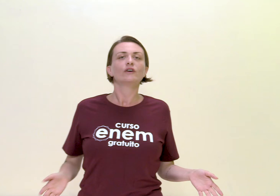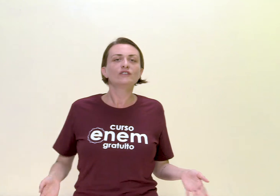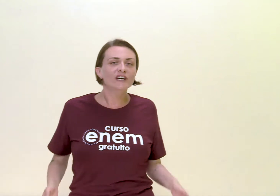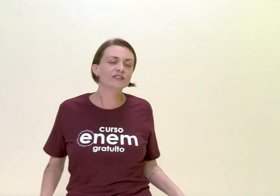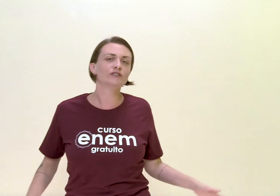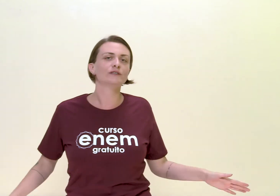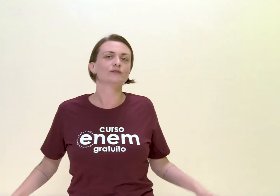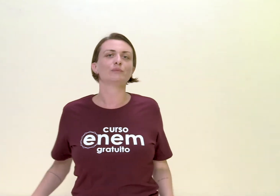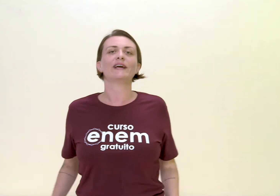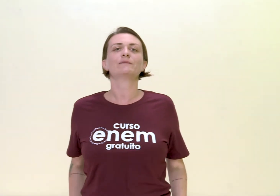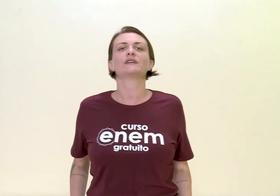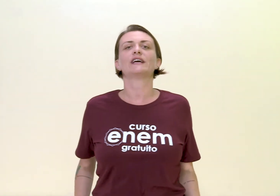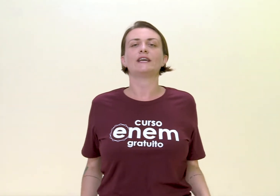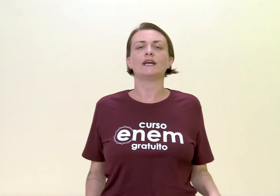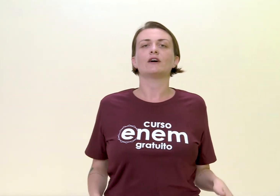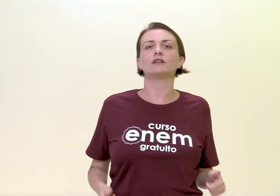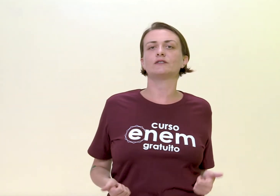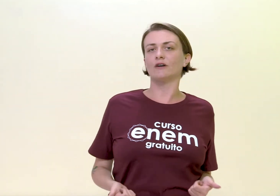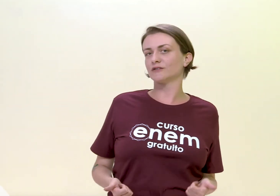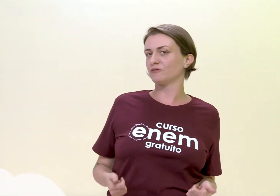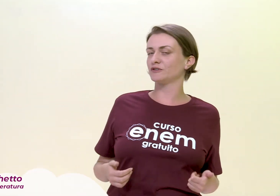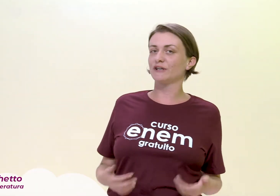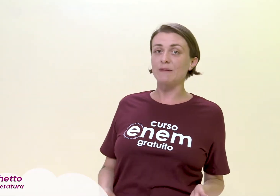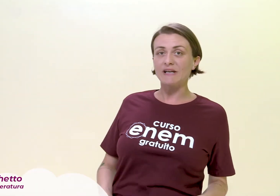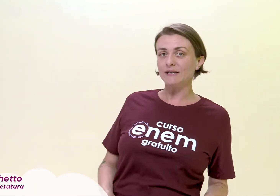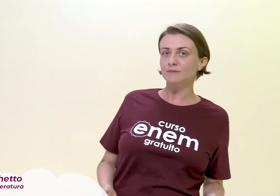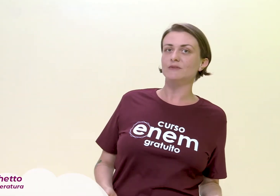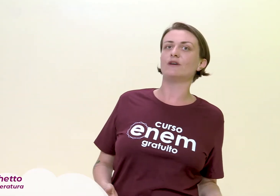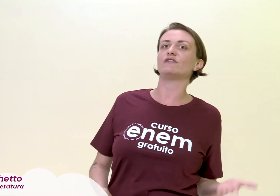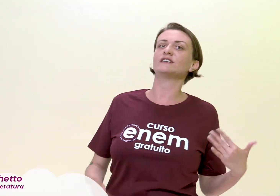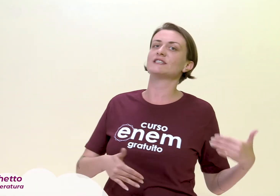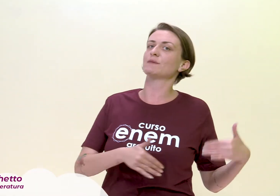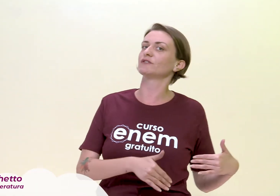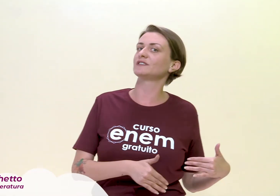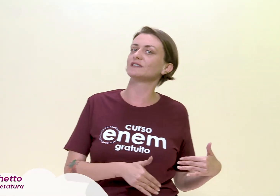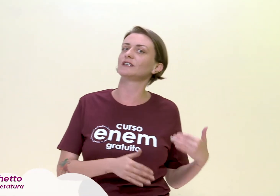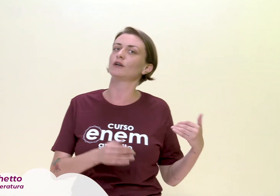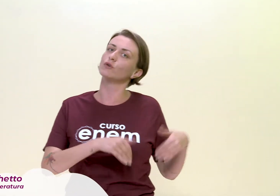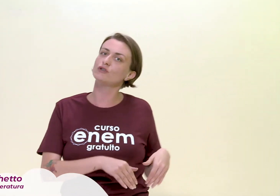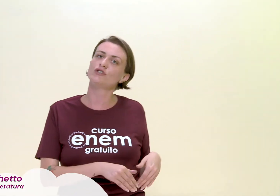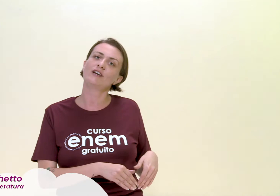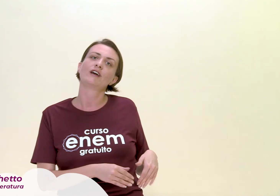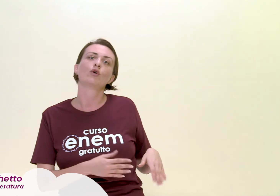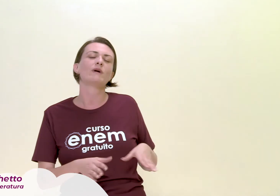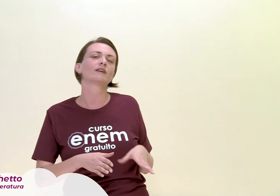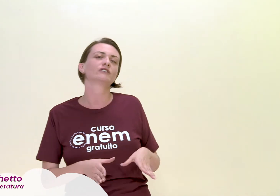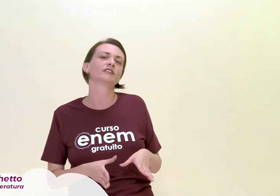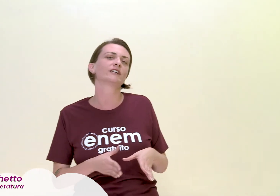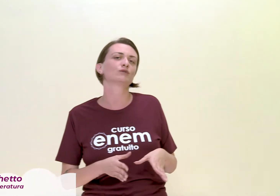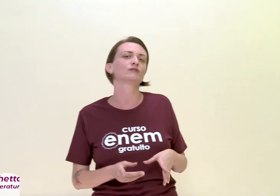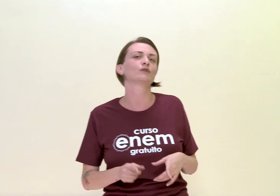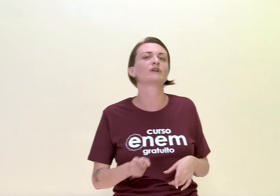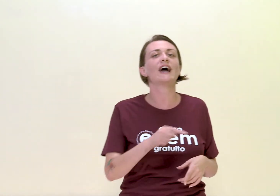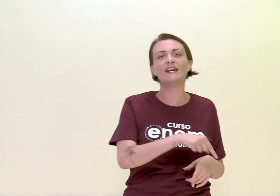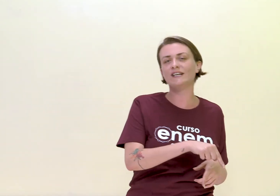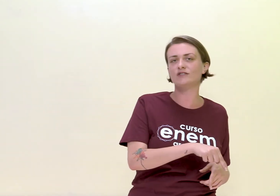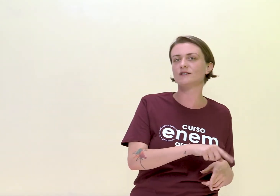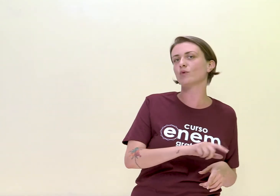Oi gente, tudo bem? E aí? Olha só, eu sou a professora Camila e eu vim trazer para vocês aqui hoje uma aula de literatura sobre arcadismo